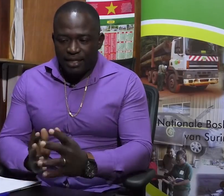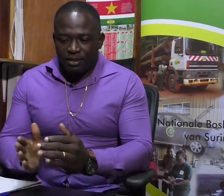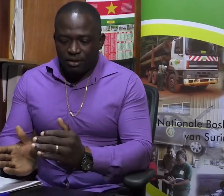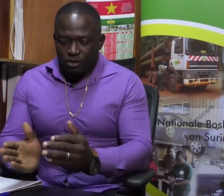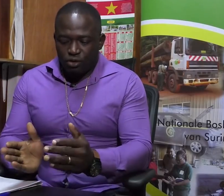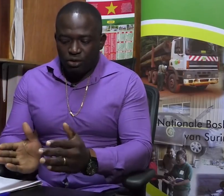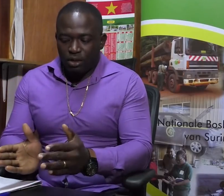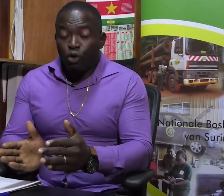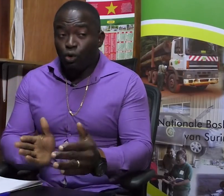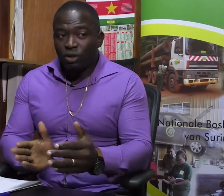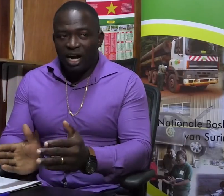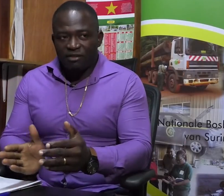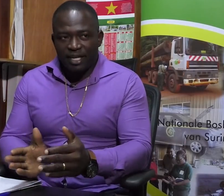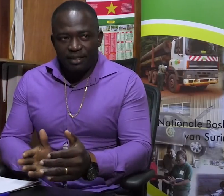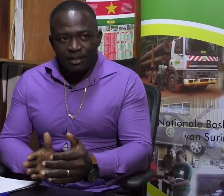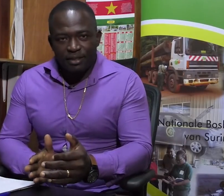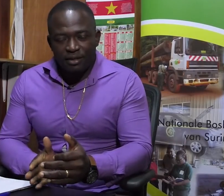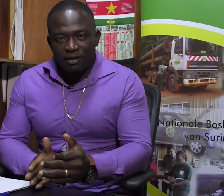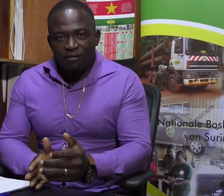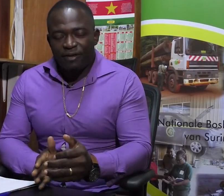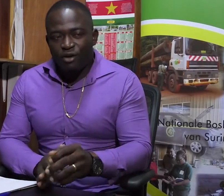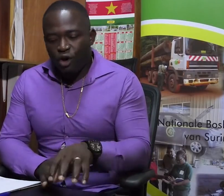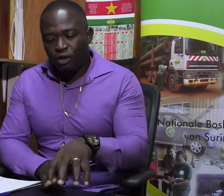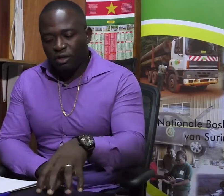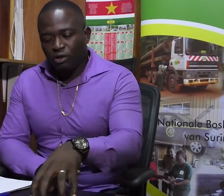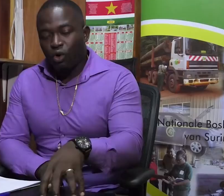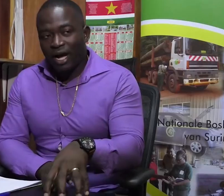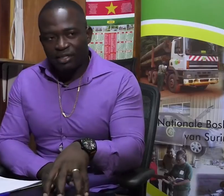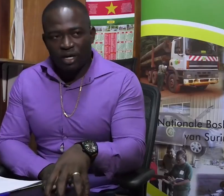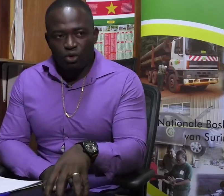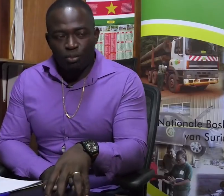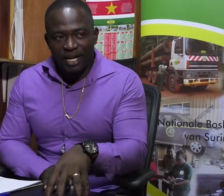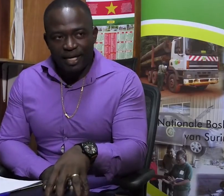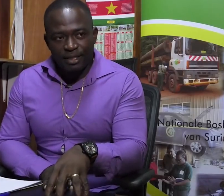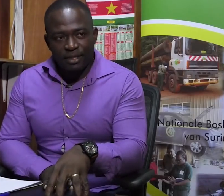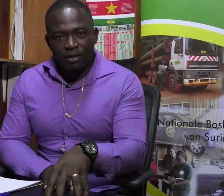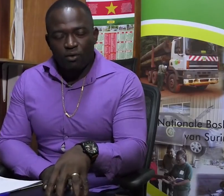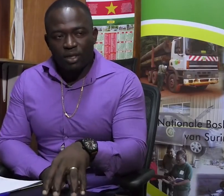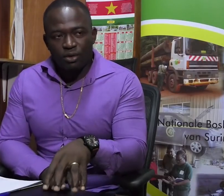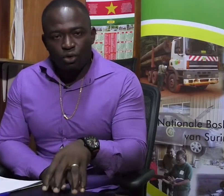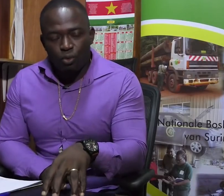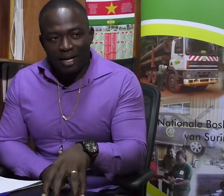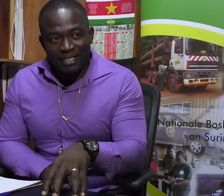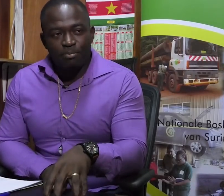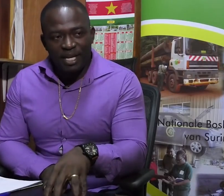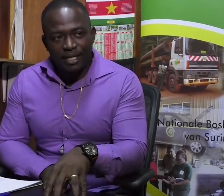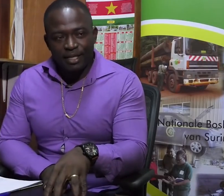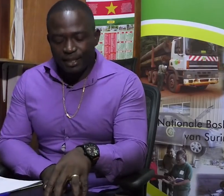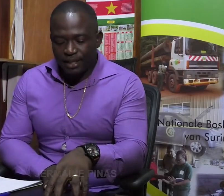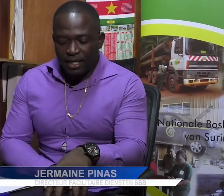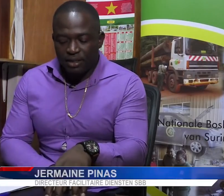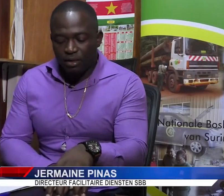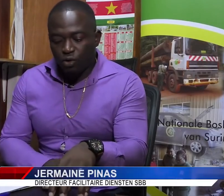Er is dus een grote afstand vanuit de locatie waar ze opereren, waar ze hun operatie